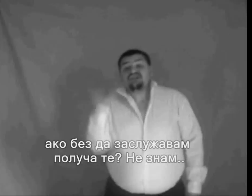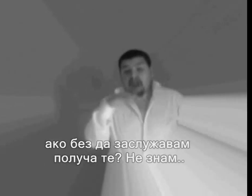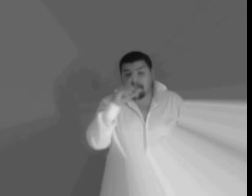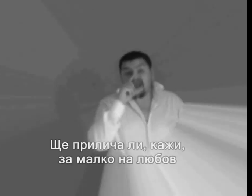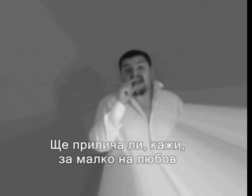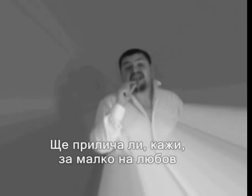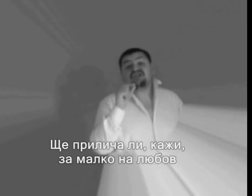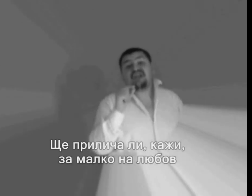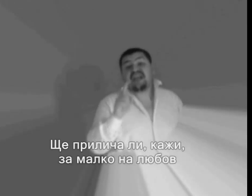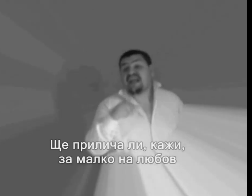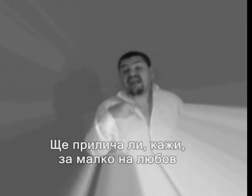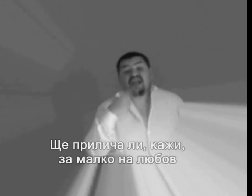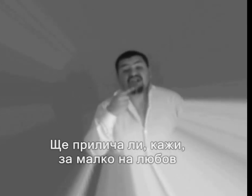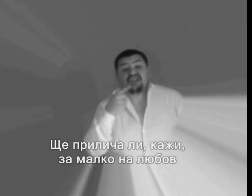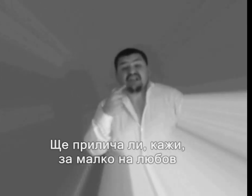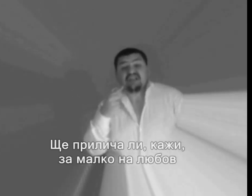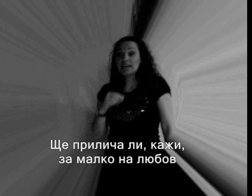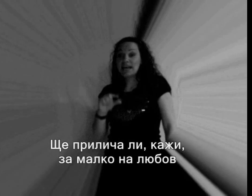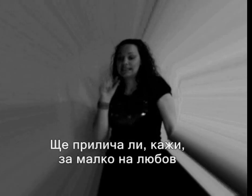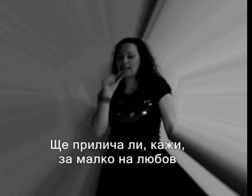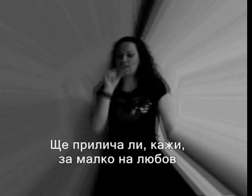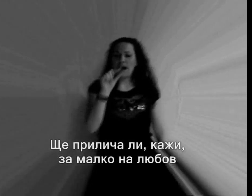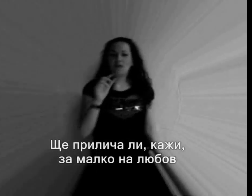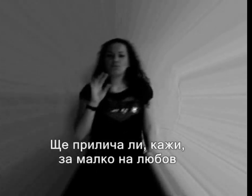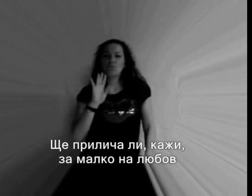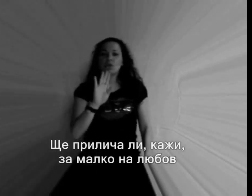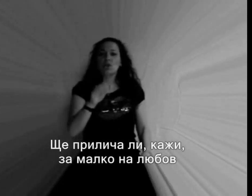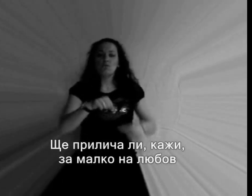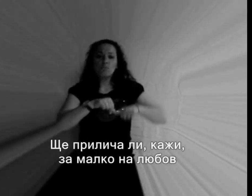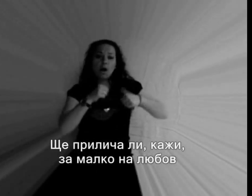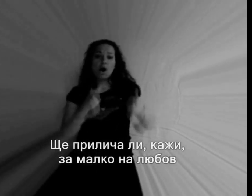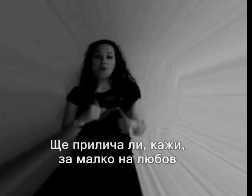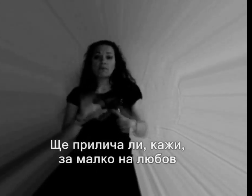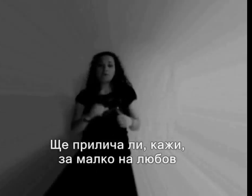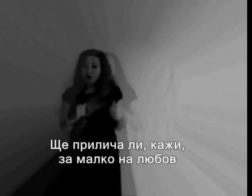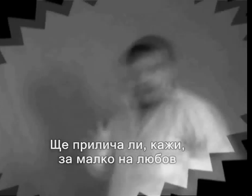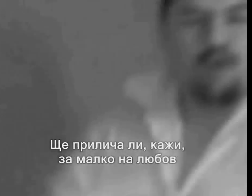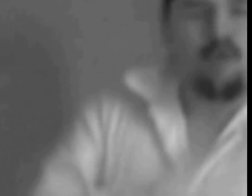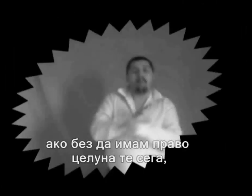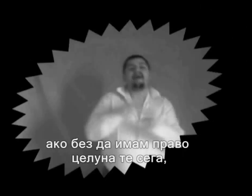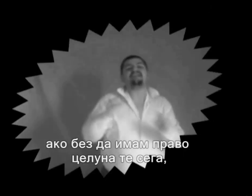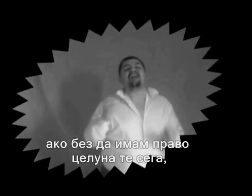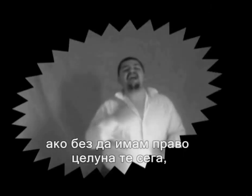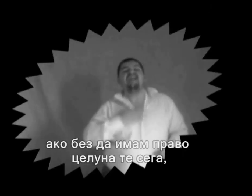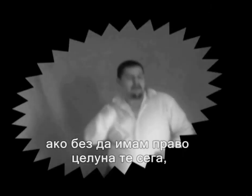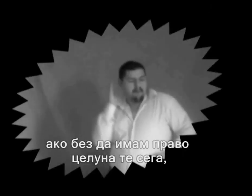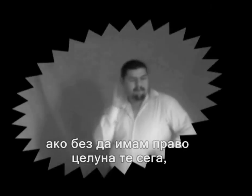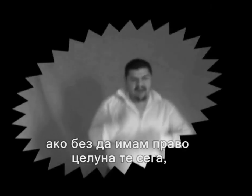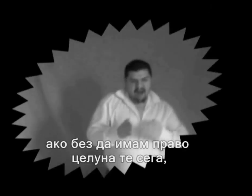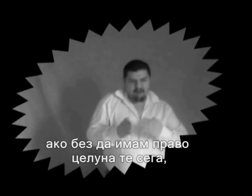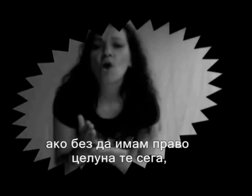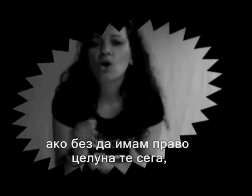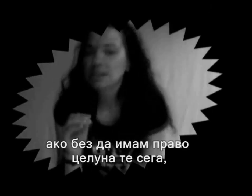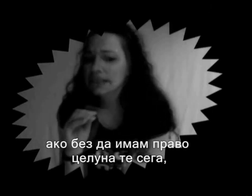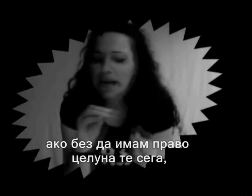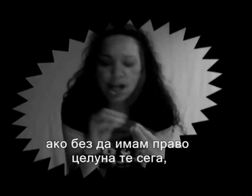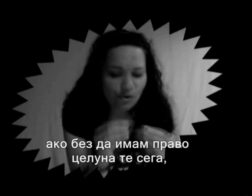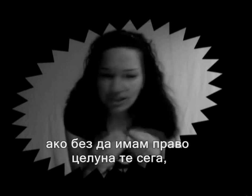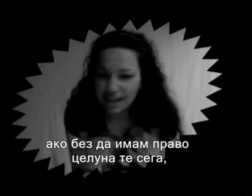знам. Ще прилича ни кажи, за малко на любов, ако без да имам право, цяло